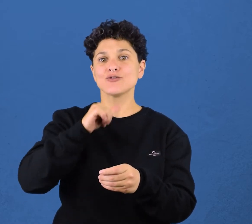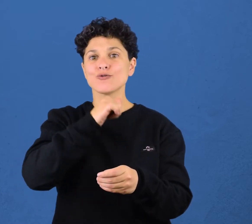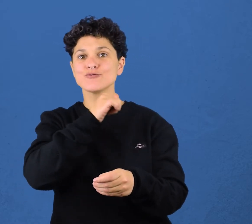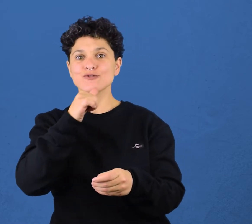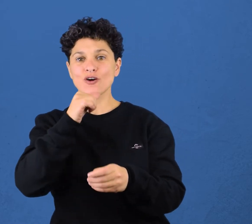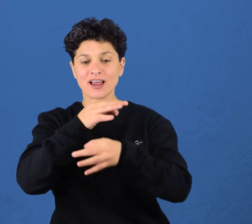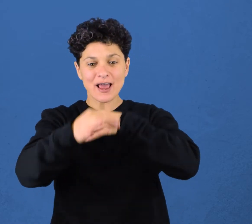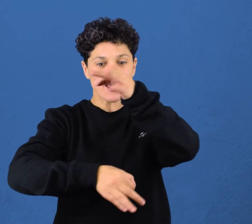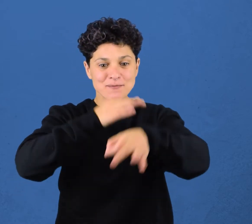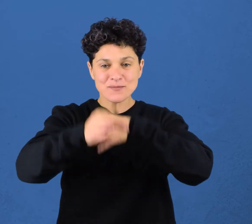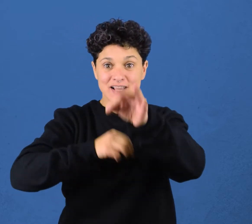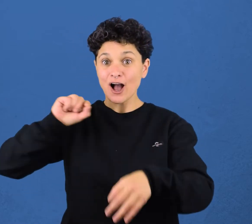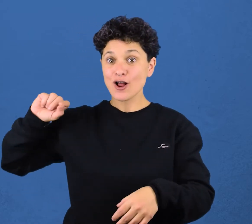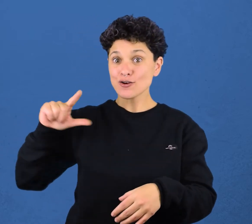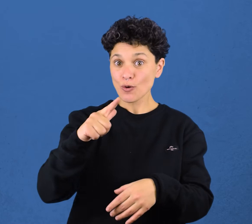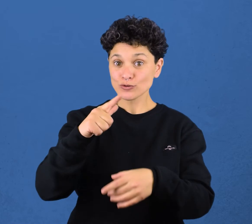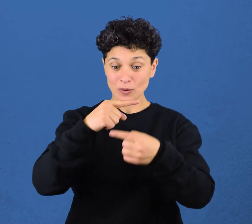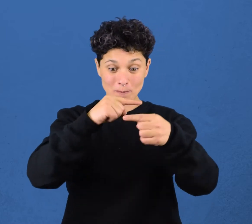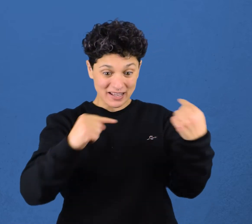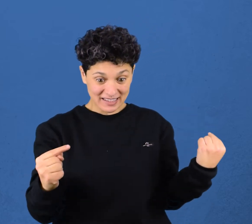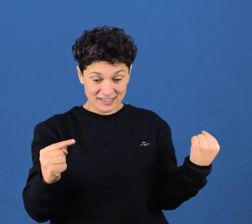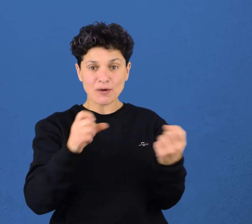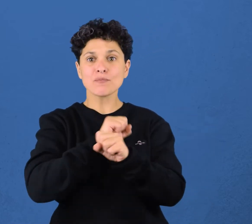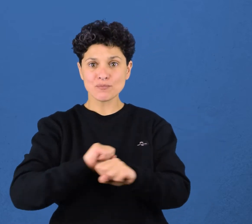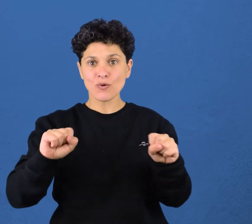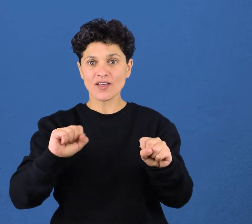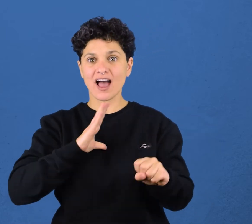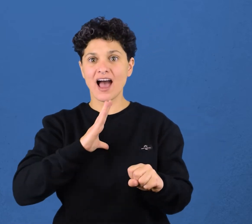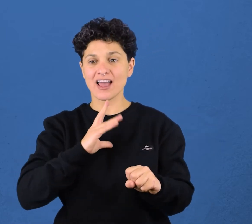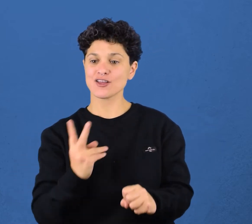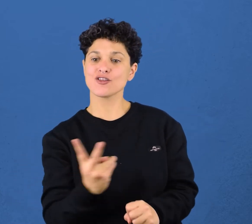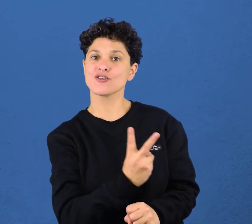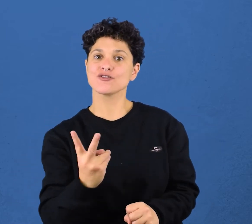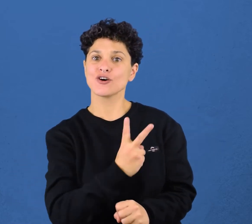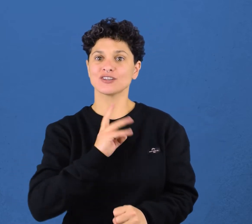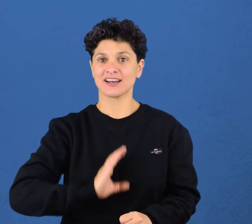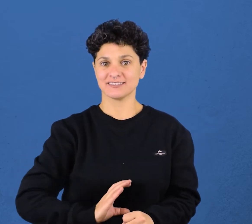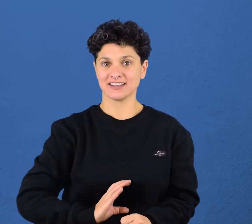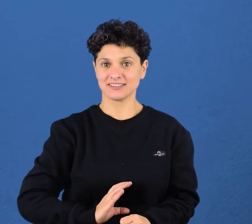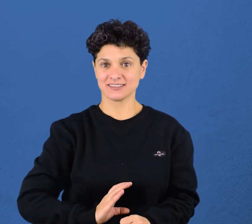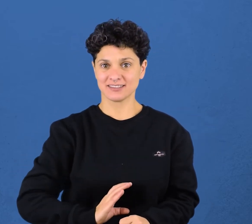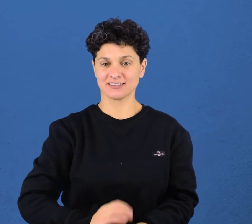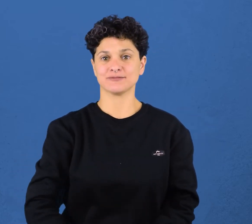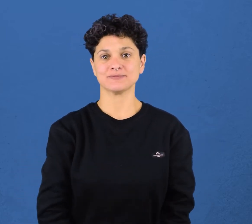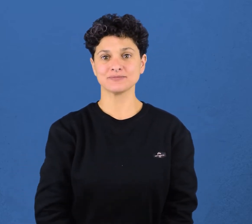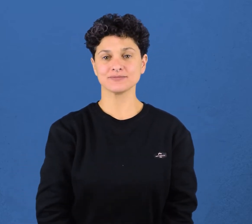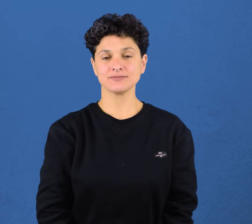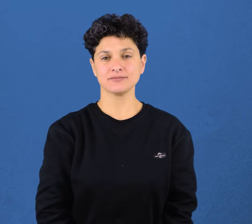paradoja, demostrando que la luz y la materia pueden, a la vez, poseer propiedades de partícula y